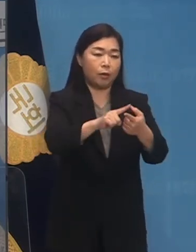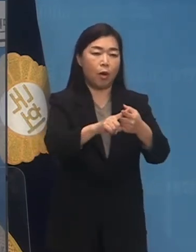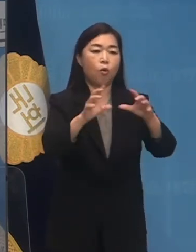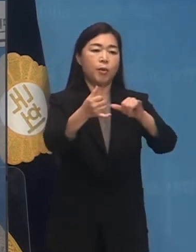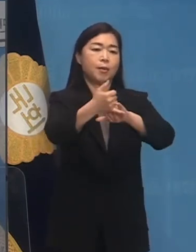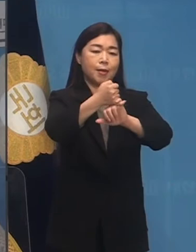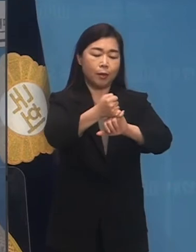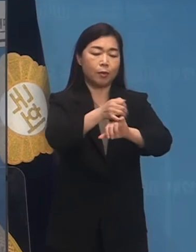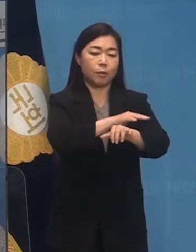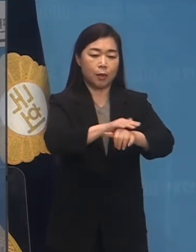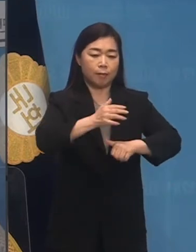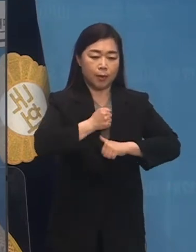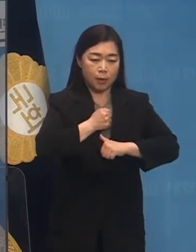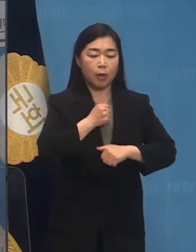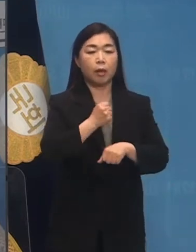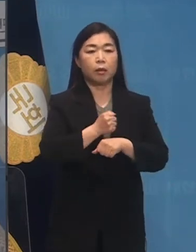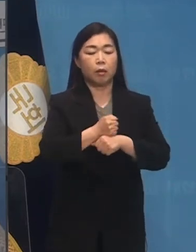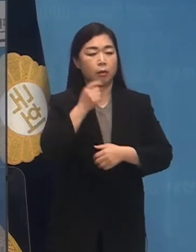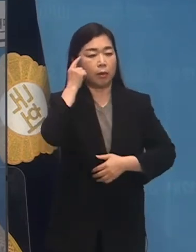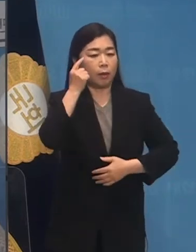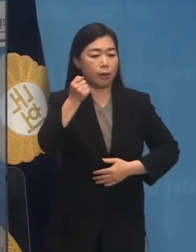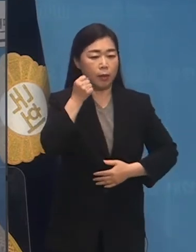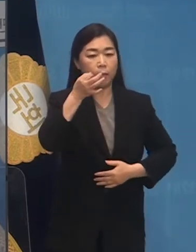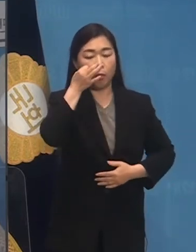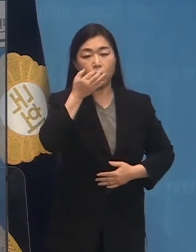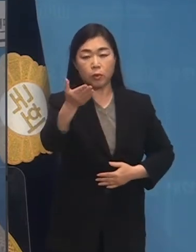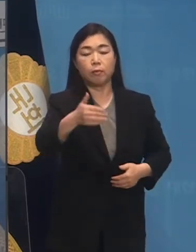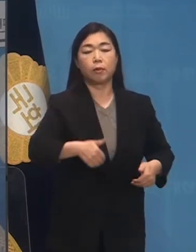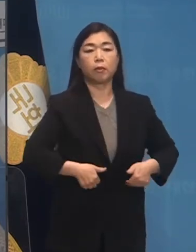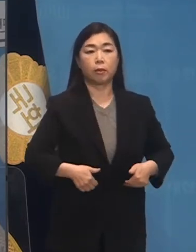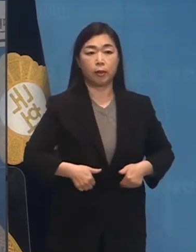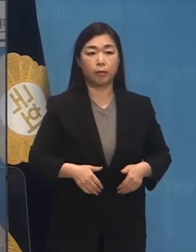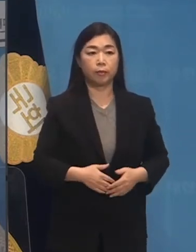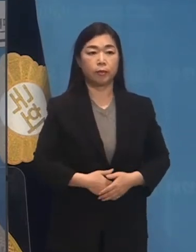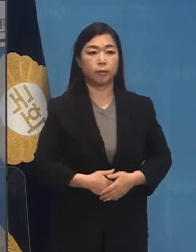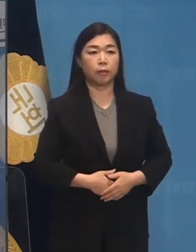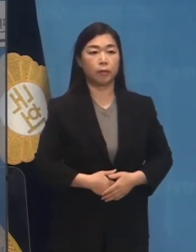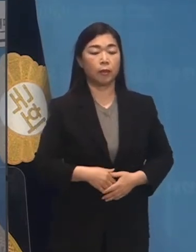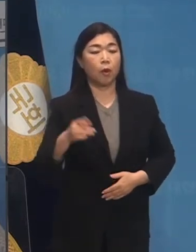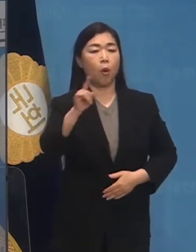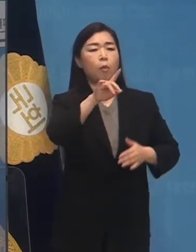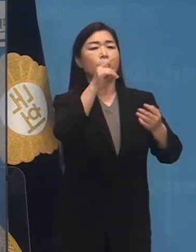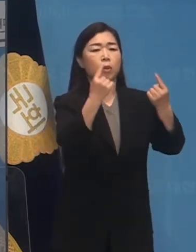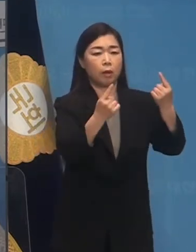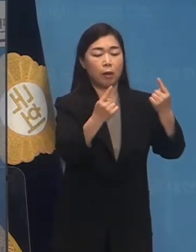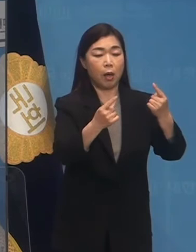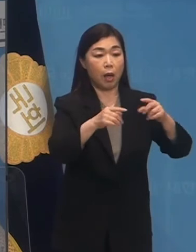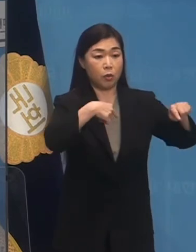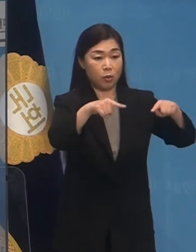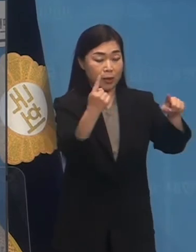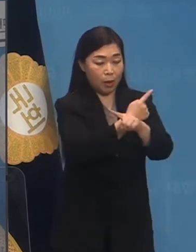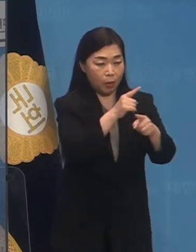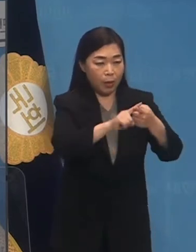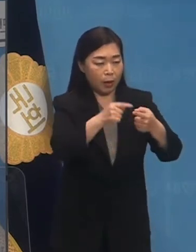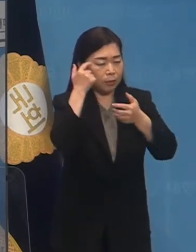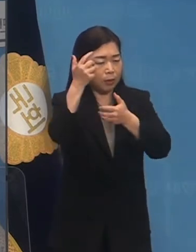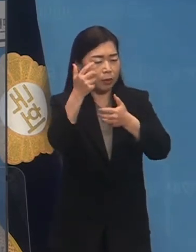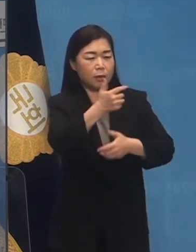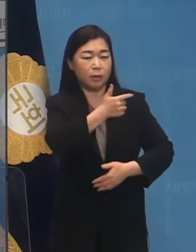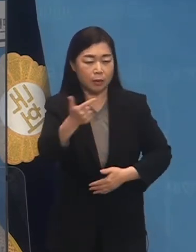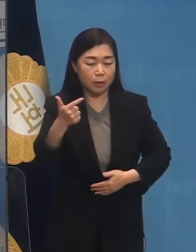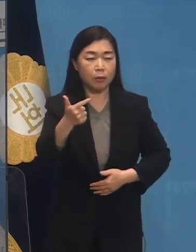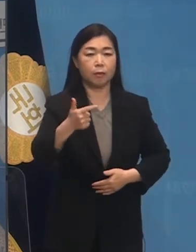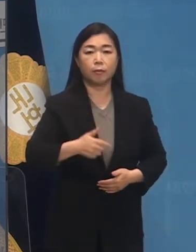스스로 지키겠다는 의지를 보여주는 것입니다. 그 어느 때보다 정치개혁에 대한 열망이